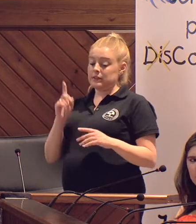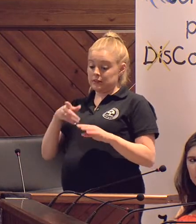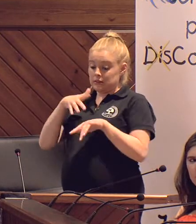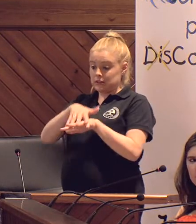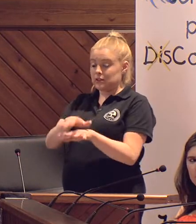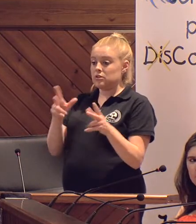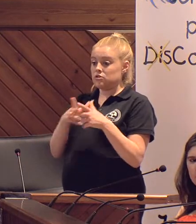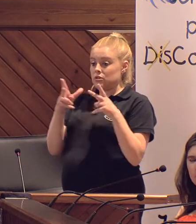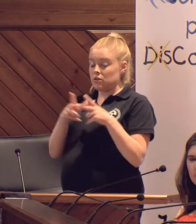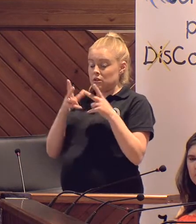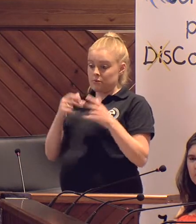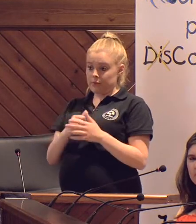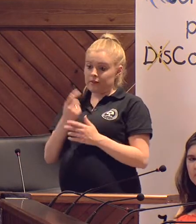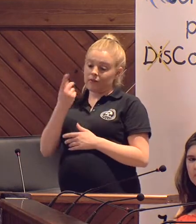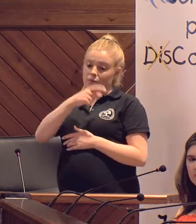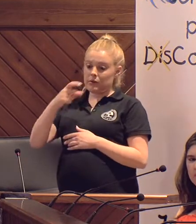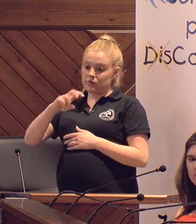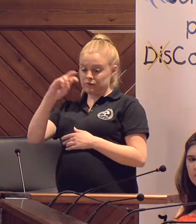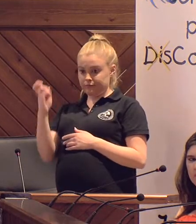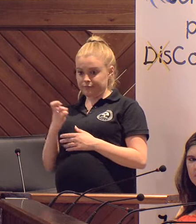socialmente con el resto de los individuos.